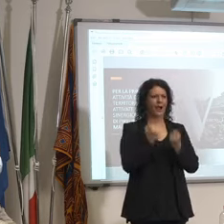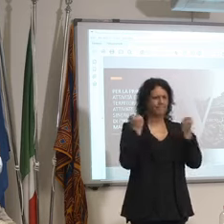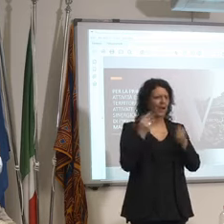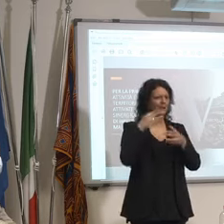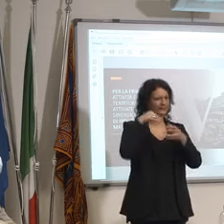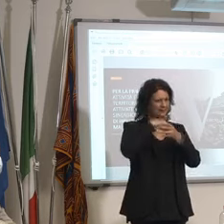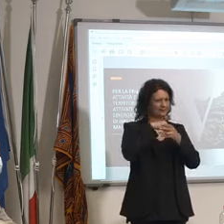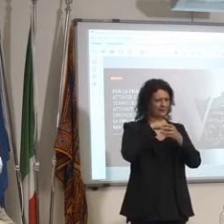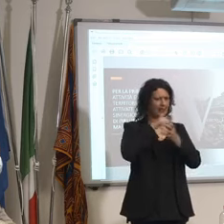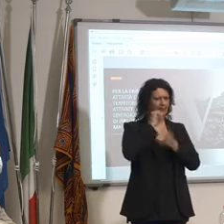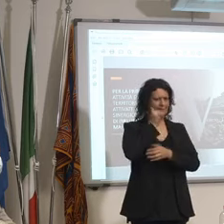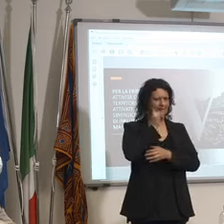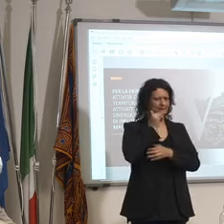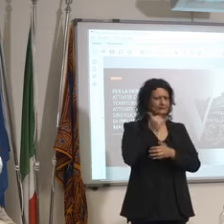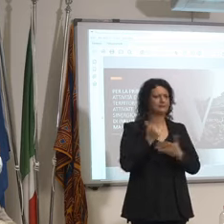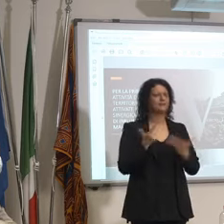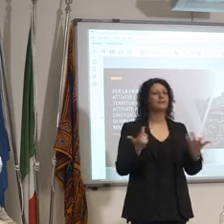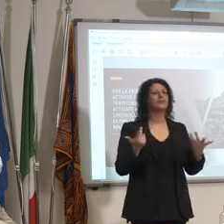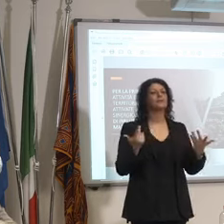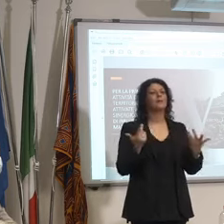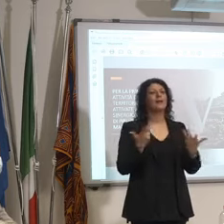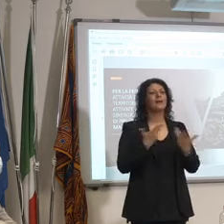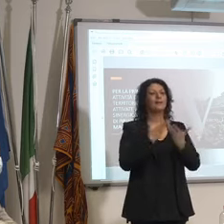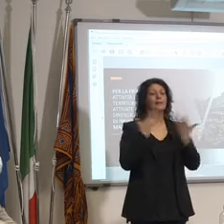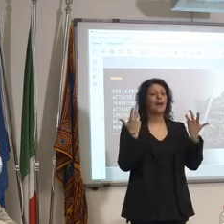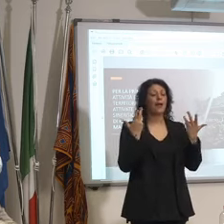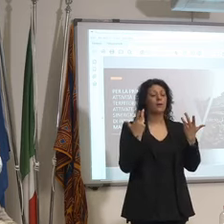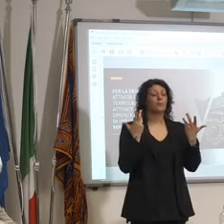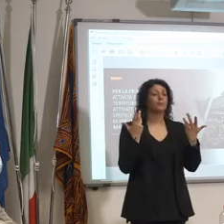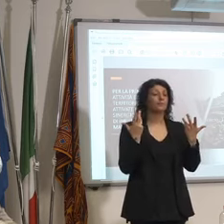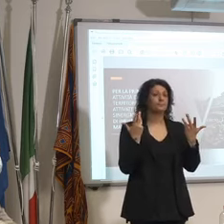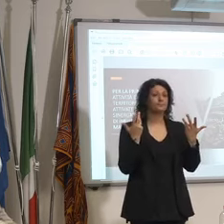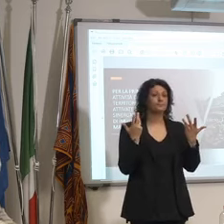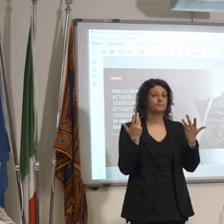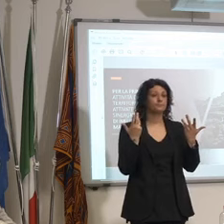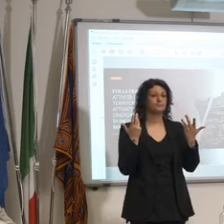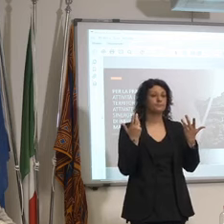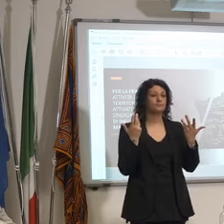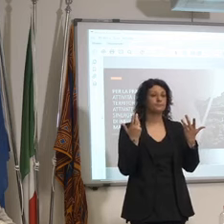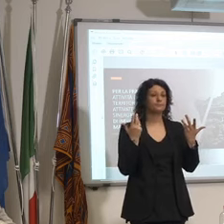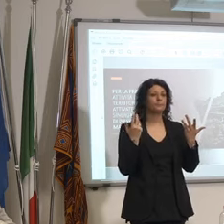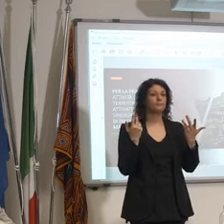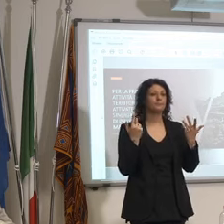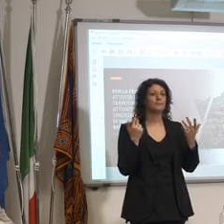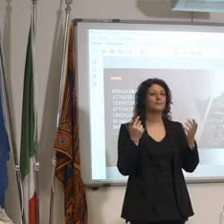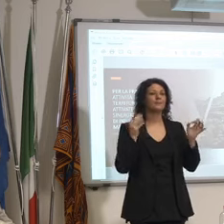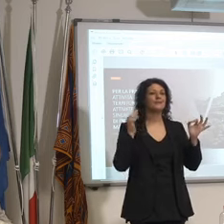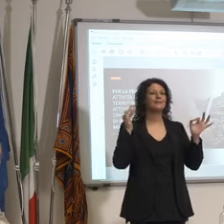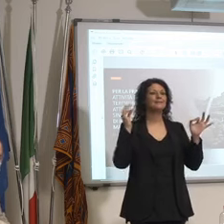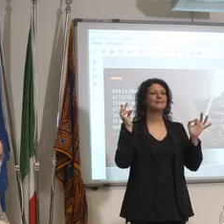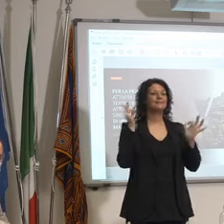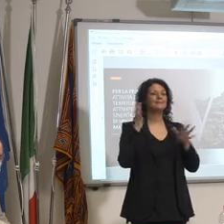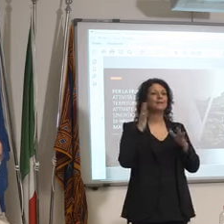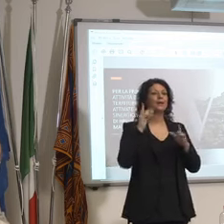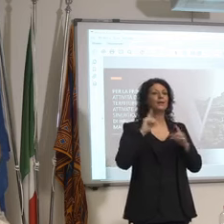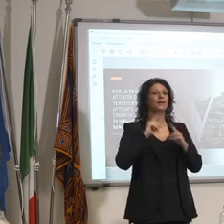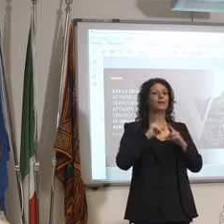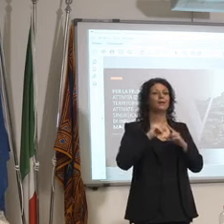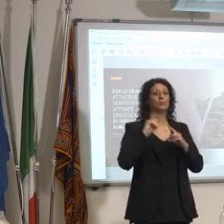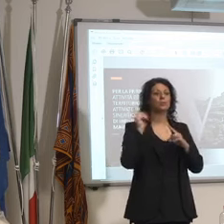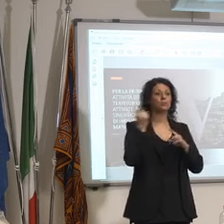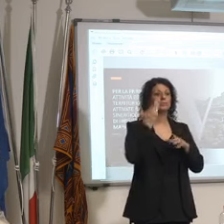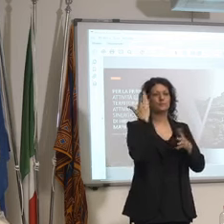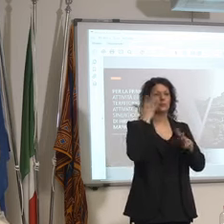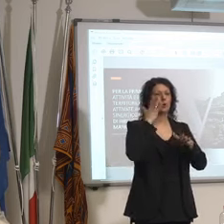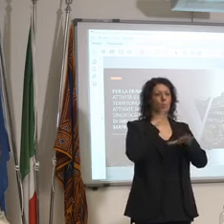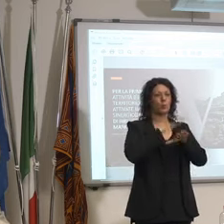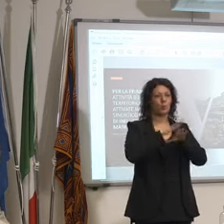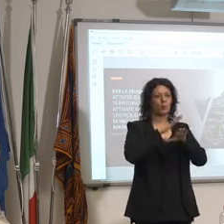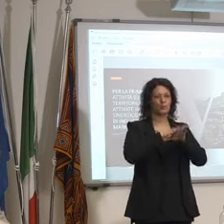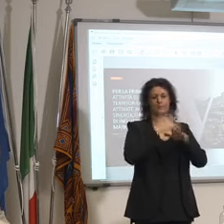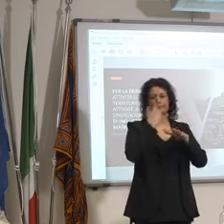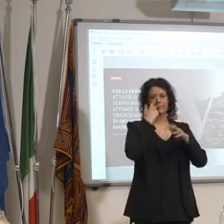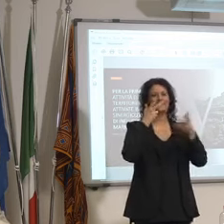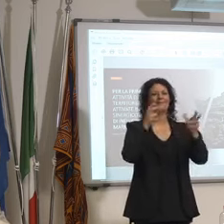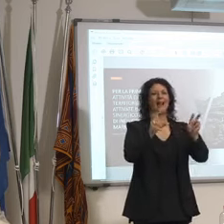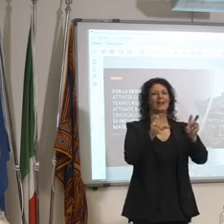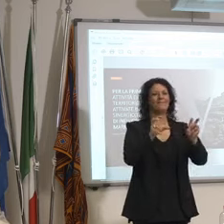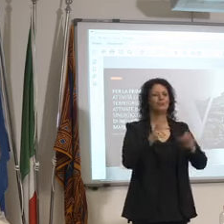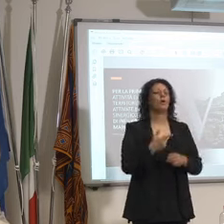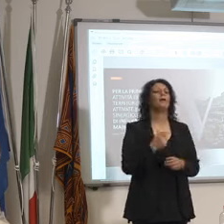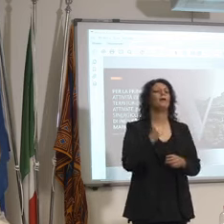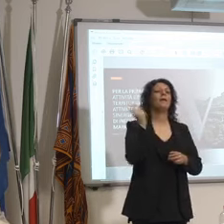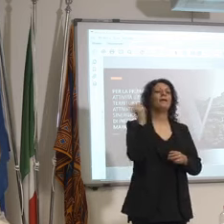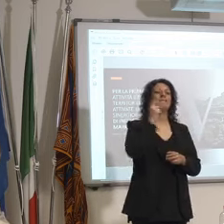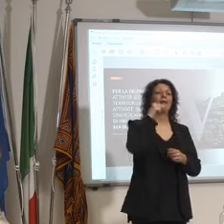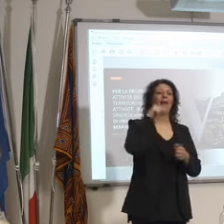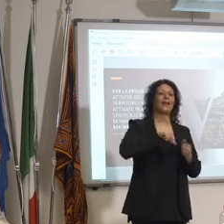prima se tutti fanno pubblicità cioè se tutti fanno le immagini sulle televisioni venite nelle Marche nelle Emilia qua là